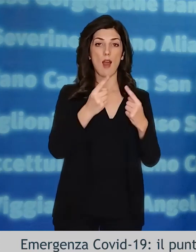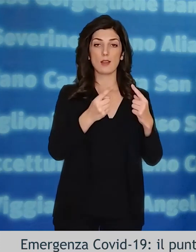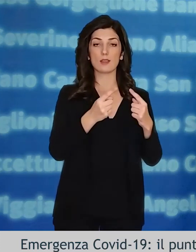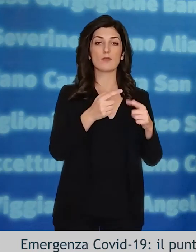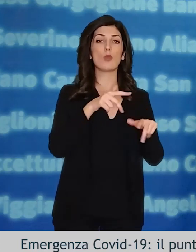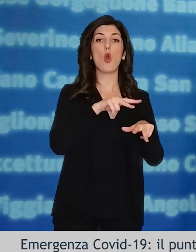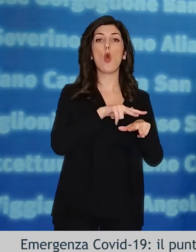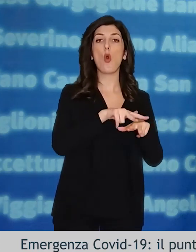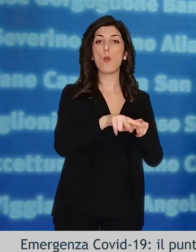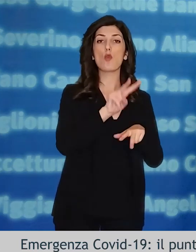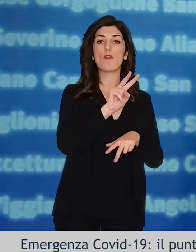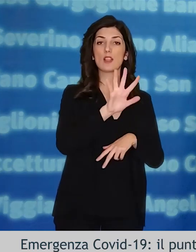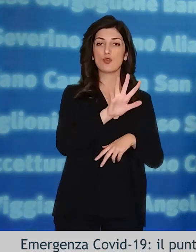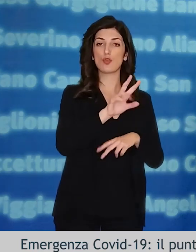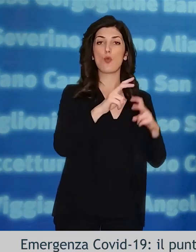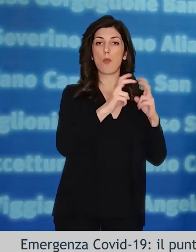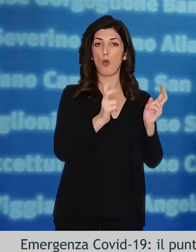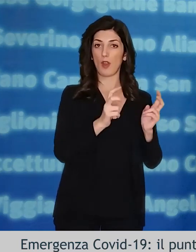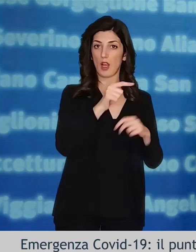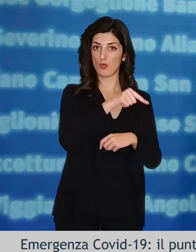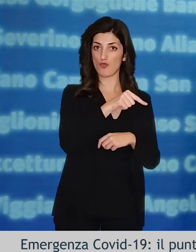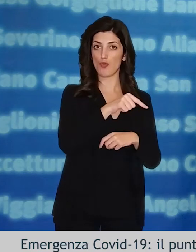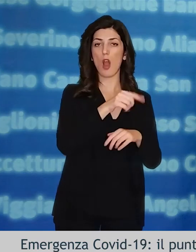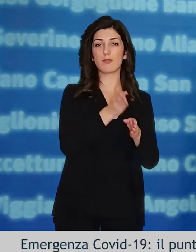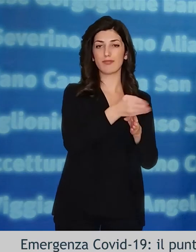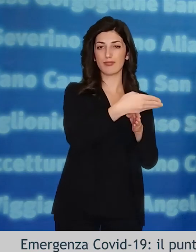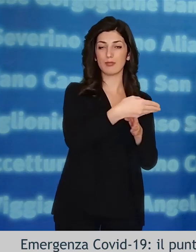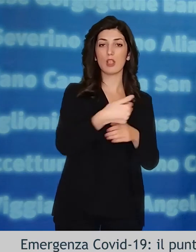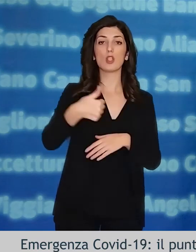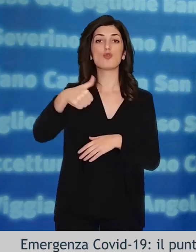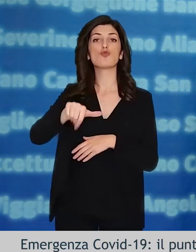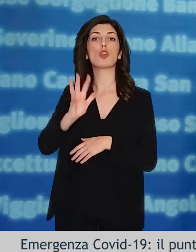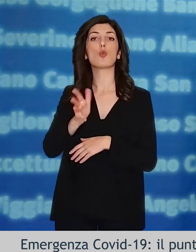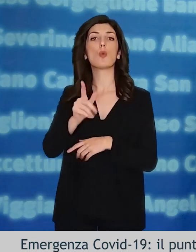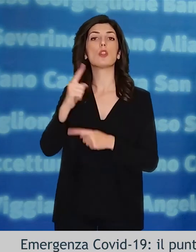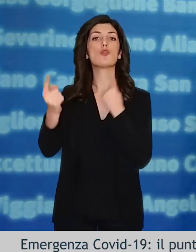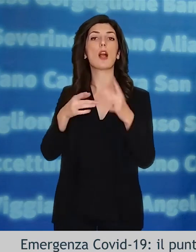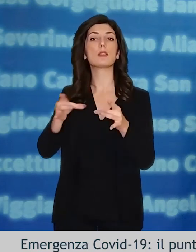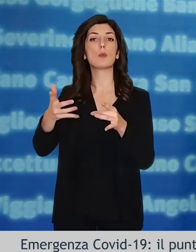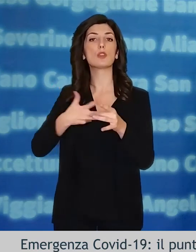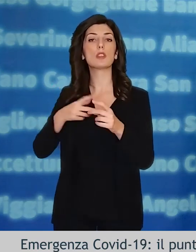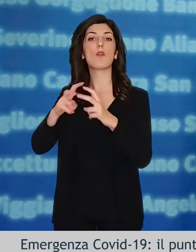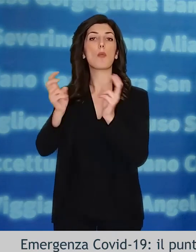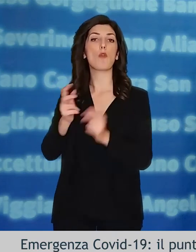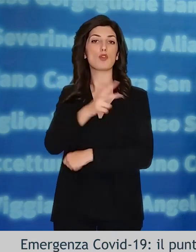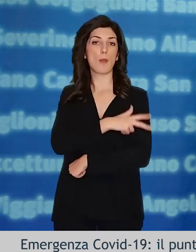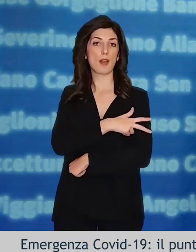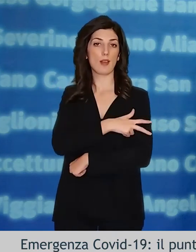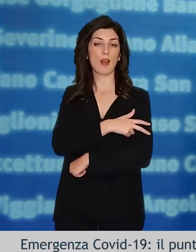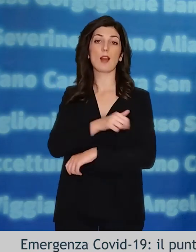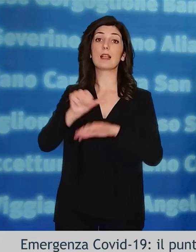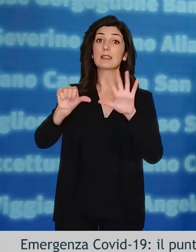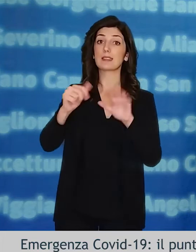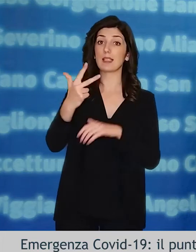122 sono distribuiti in 25 comuni della provincia. 115 casi positivi sono